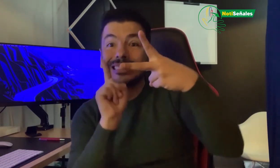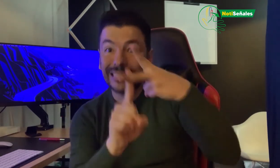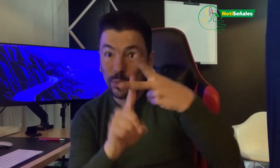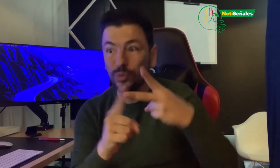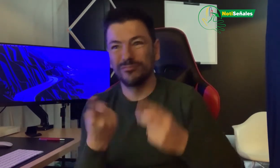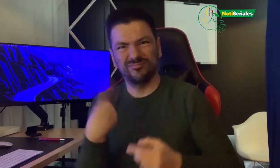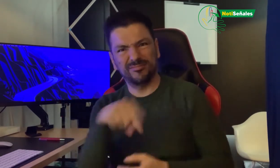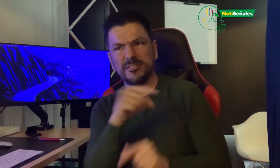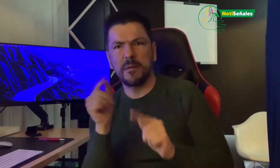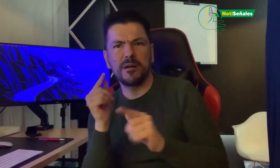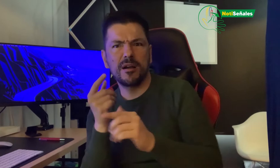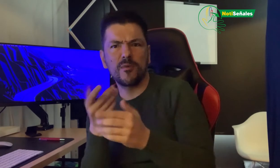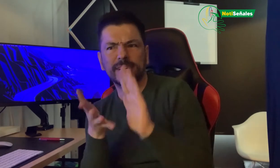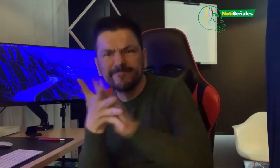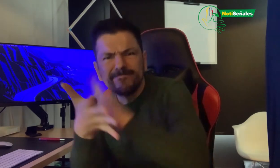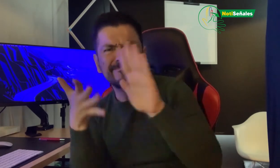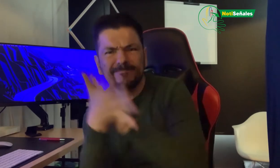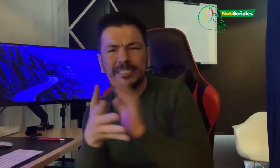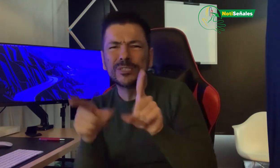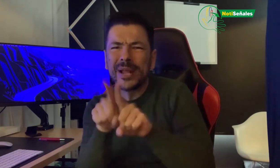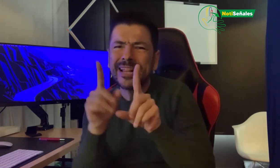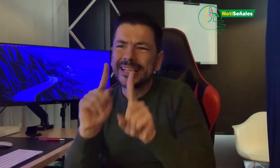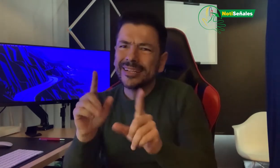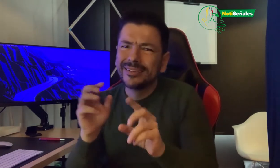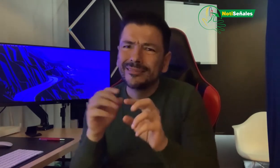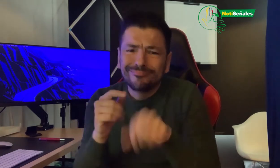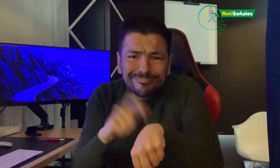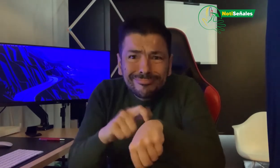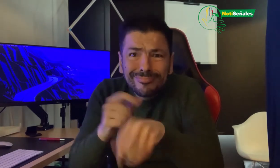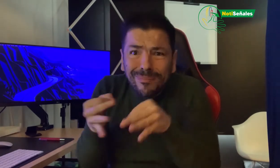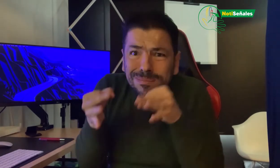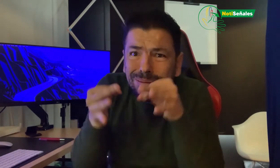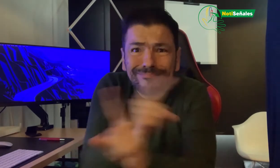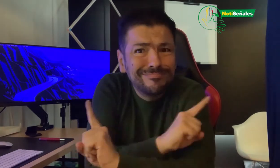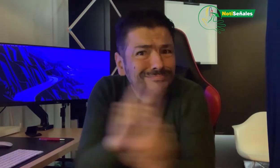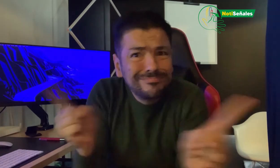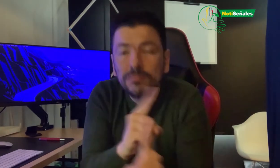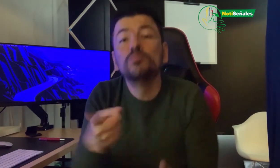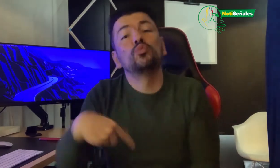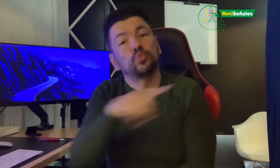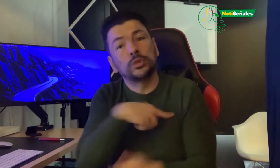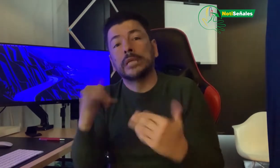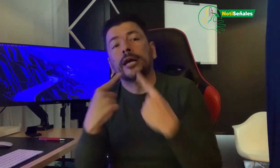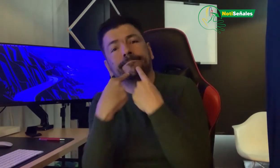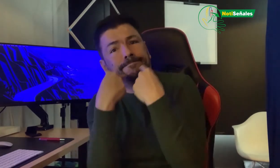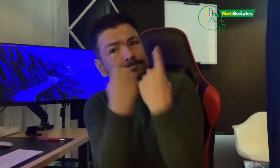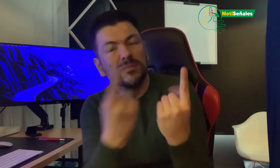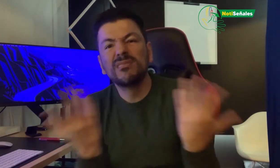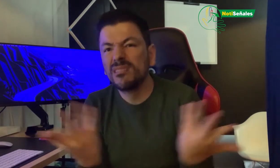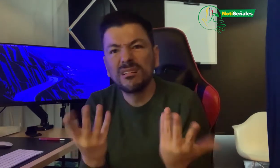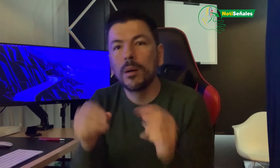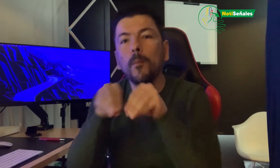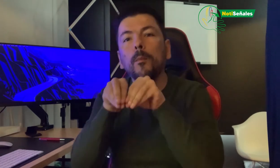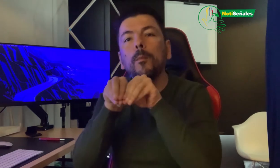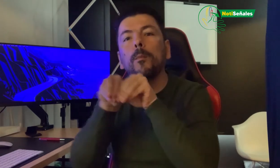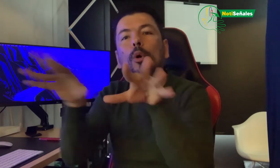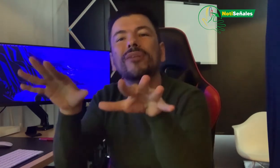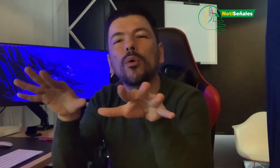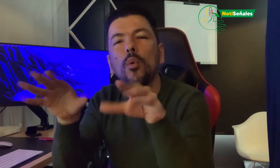no se aplace más el tema. Nosotros ya lo hemos dicho, la licencia debe ser